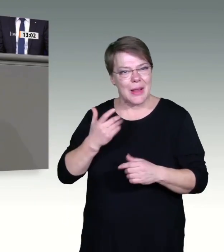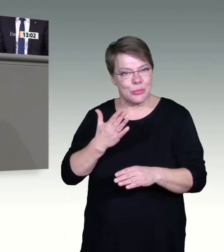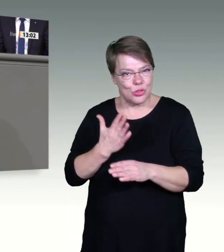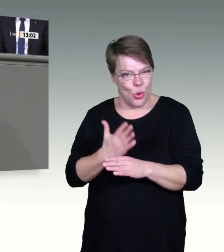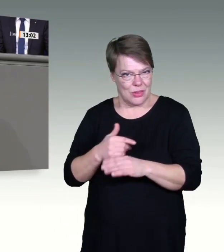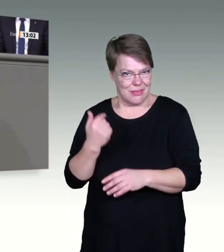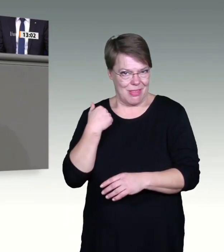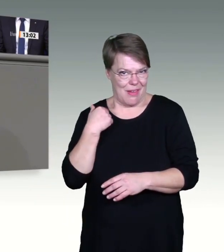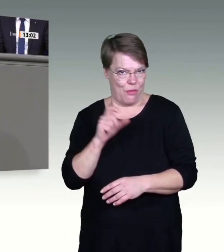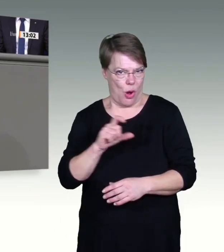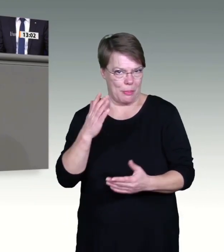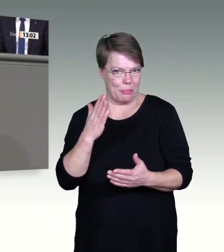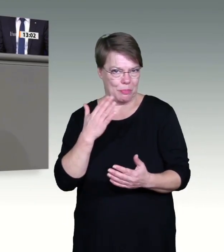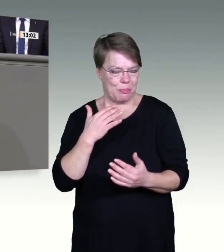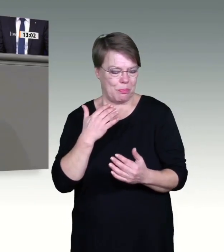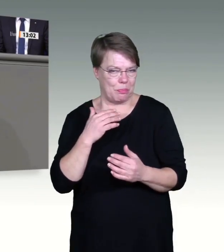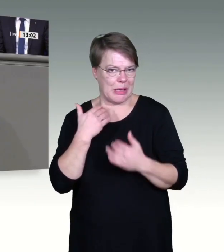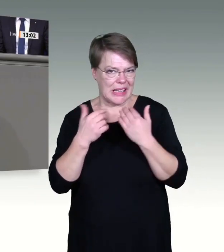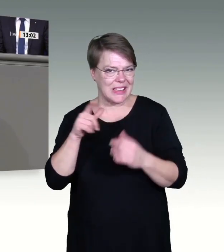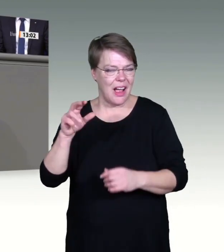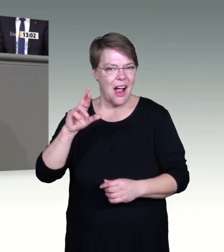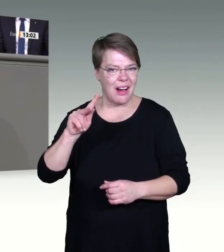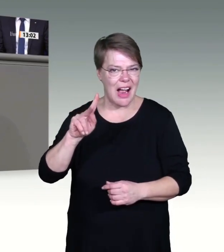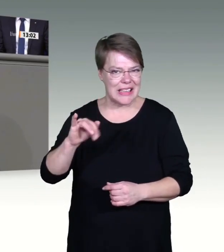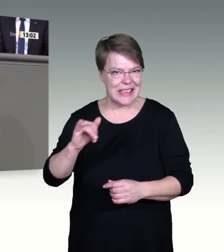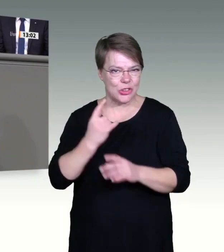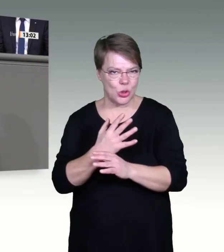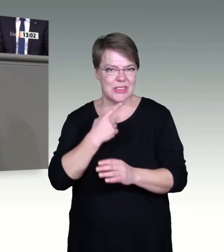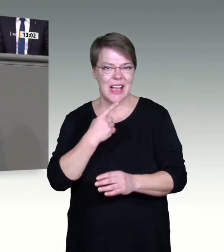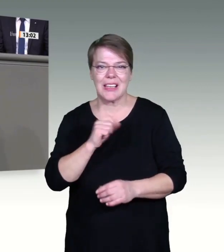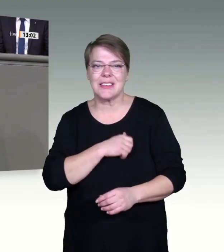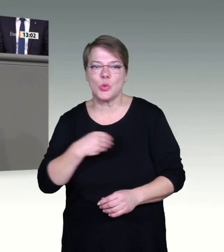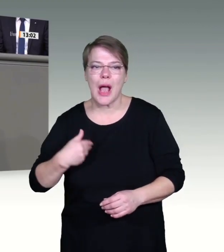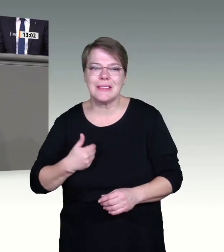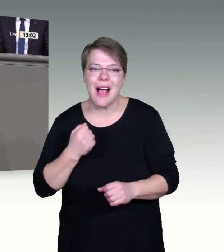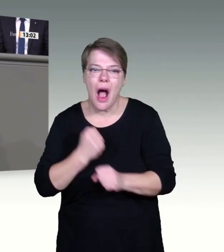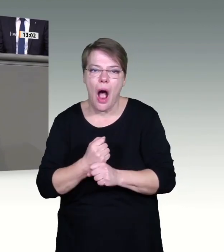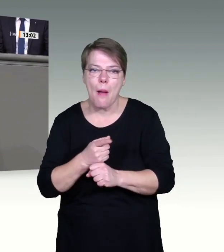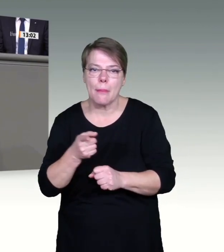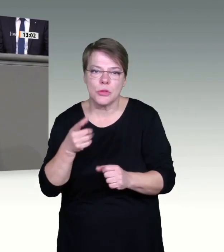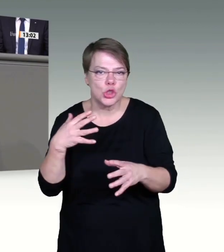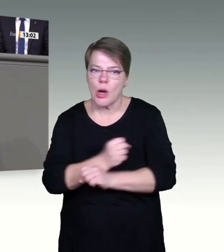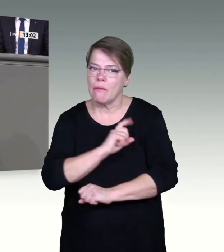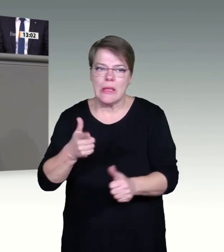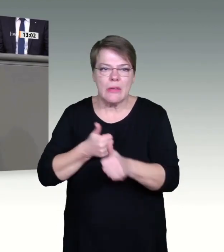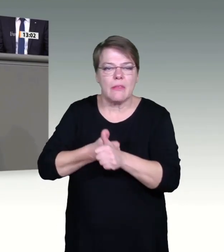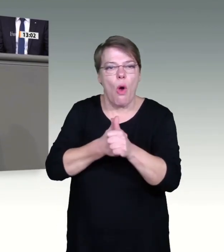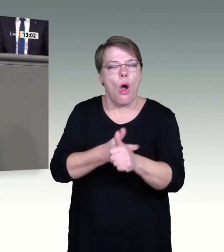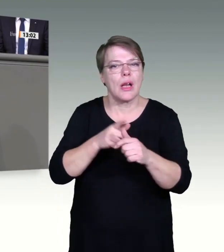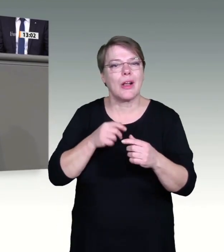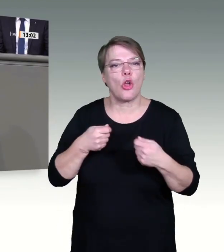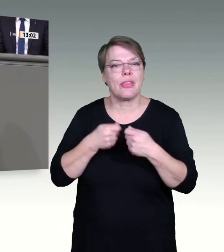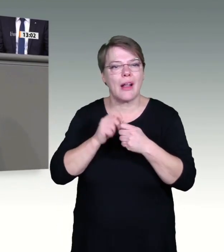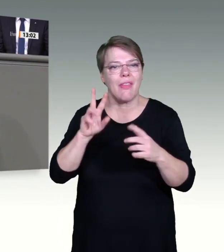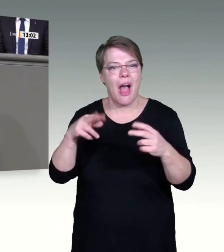liegen könnte, als es bei der Delta-Variante der Fall ist, dass es so ansteckend wie Masern oder Windpocken sein könnte. Und wenn wir jetzt nach vorne